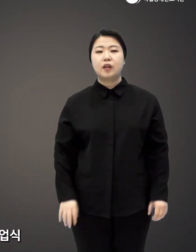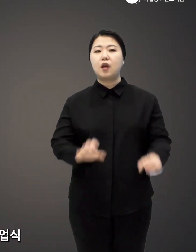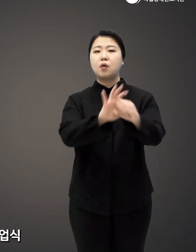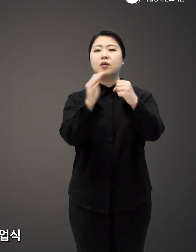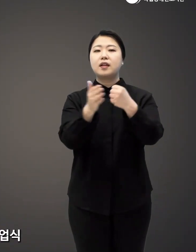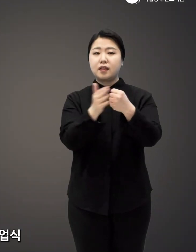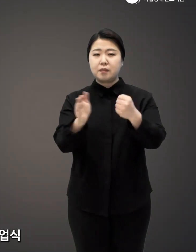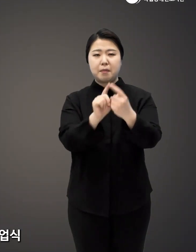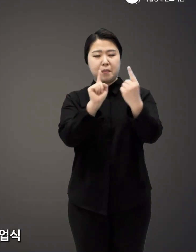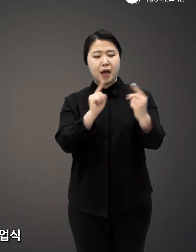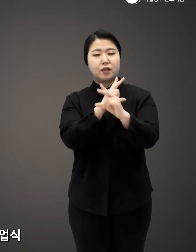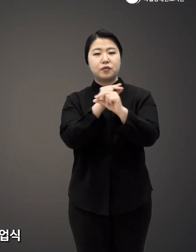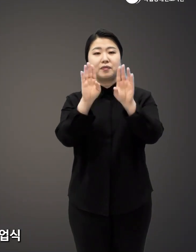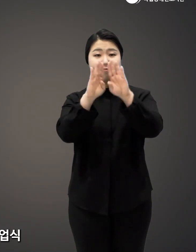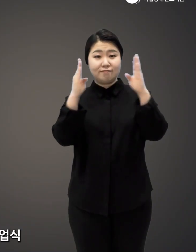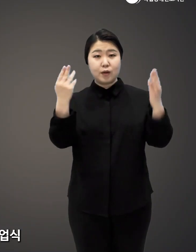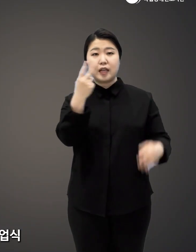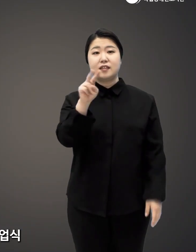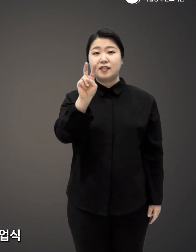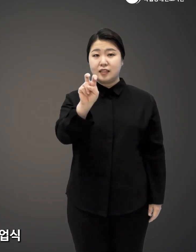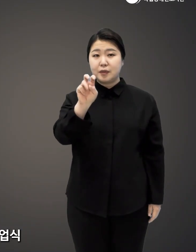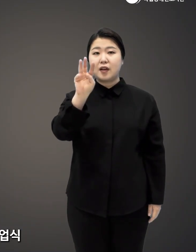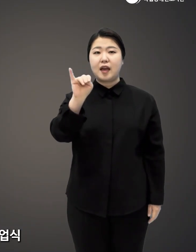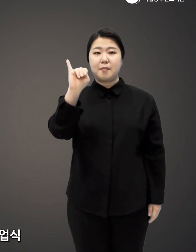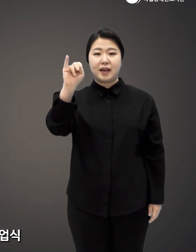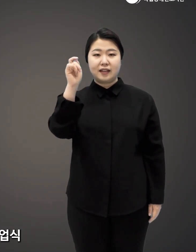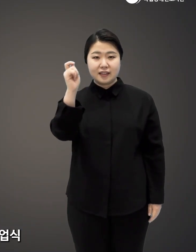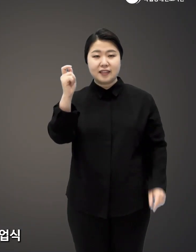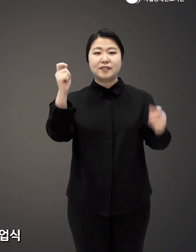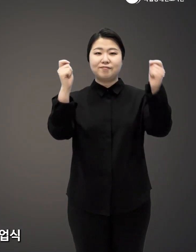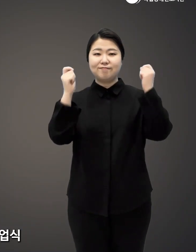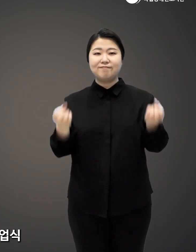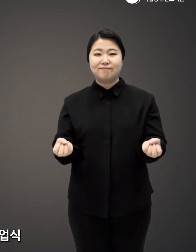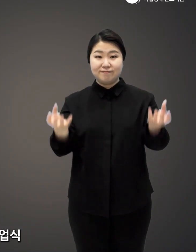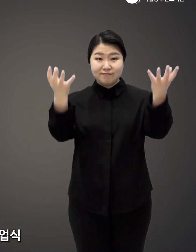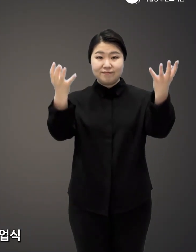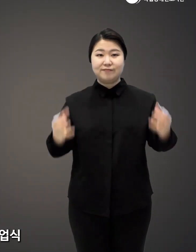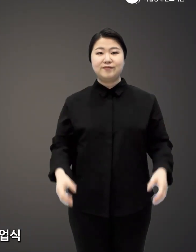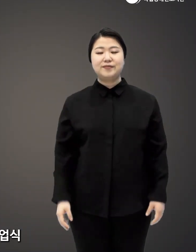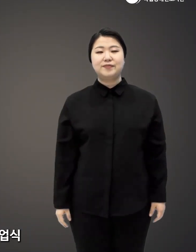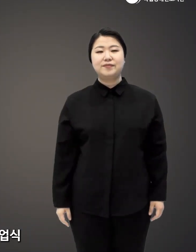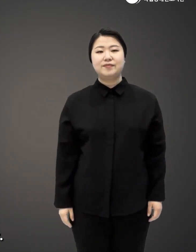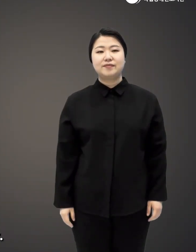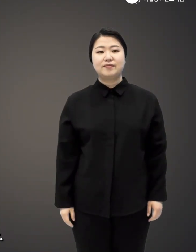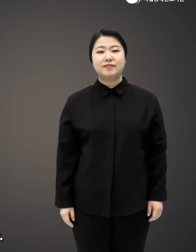코로나19 팬데믹으로 비대면으로 열린 2020년 MIT 졸업식